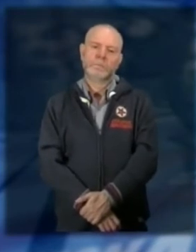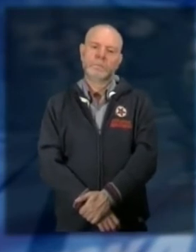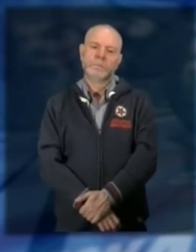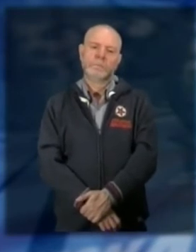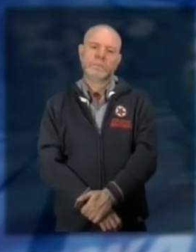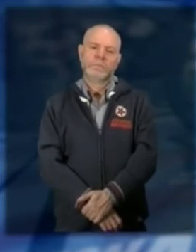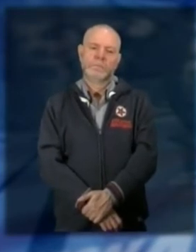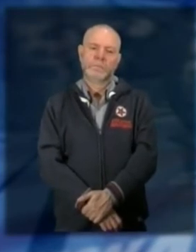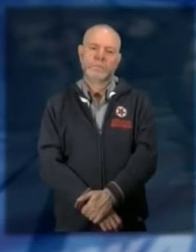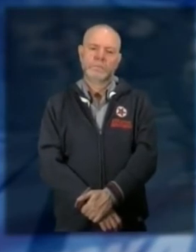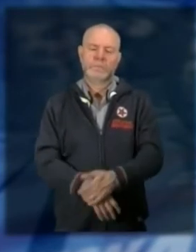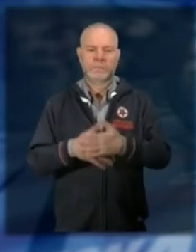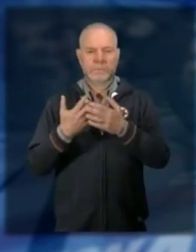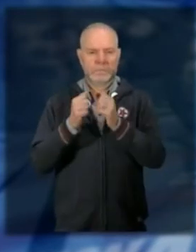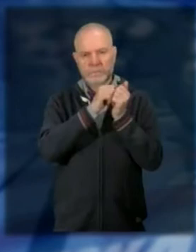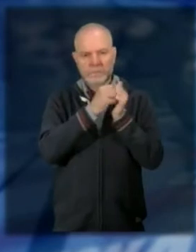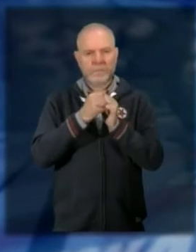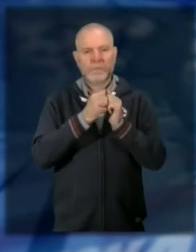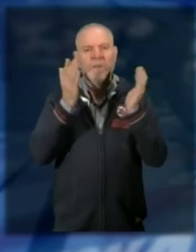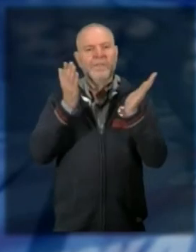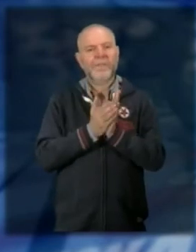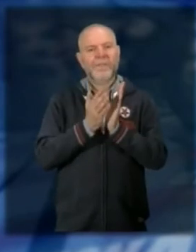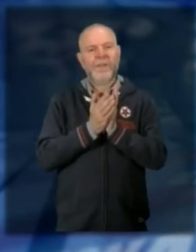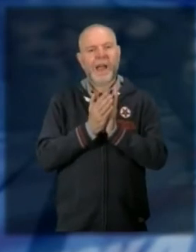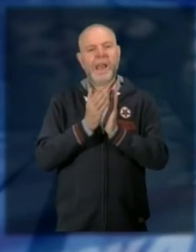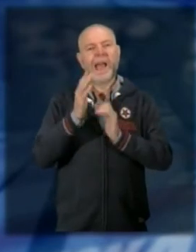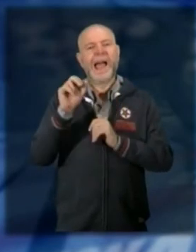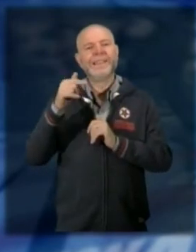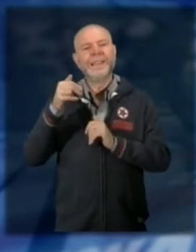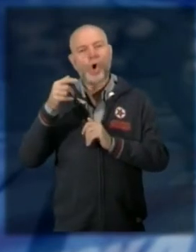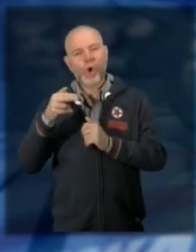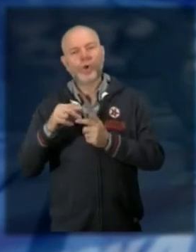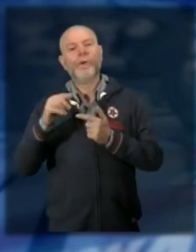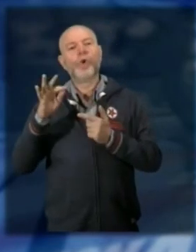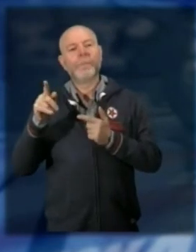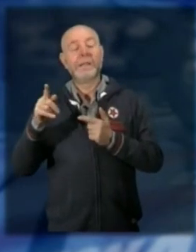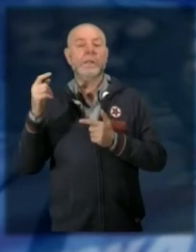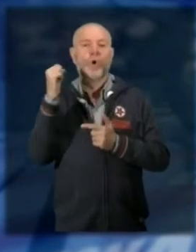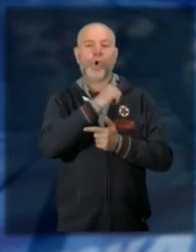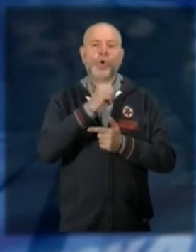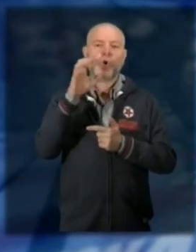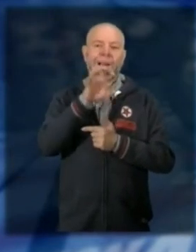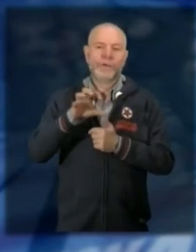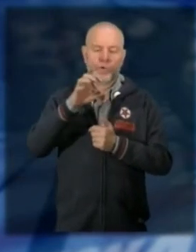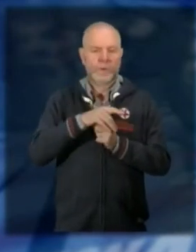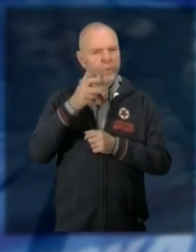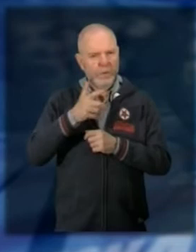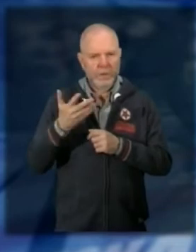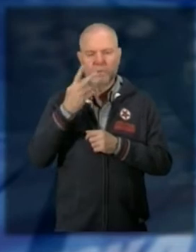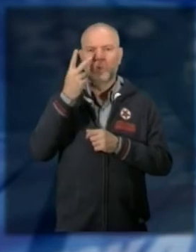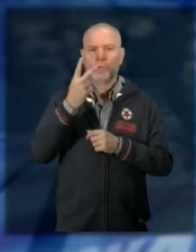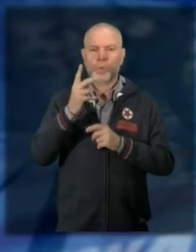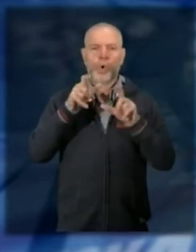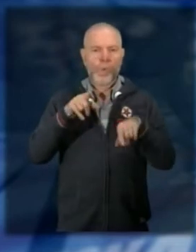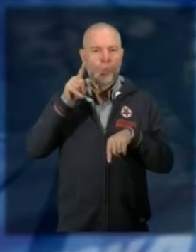un altro braccio di ferro tra la valle Antigori Formazza e la regione Piemonte pochi mesi fa i comuni di Premia e Formazza avevano